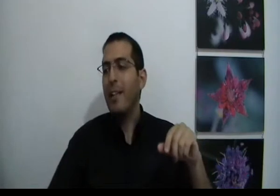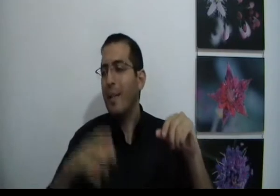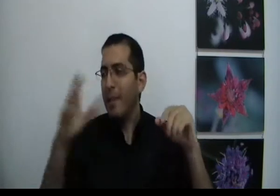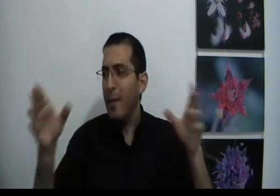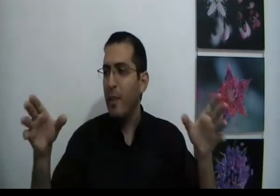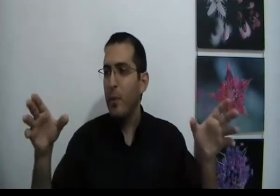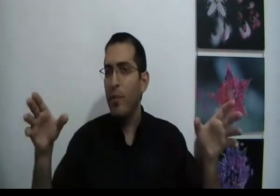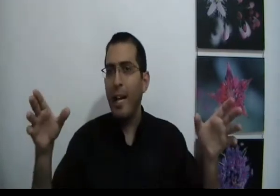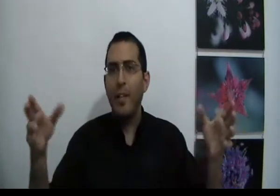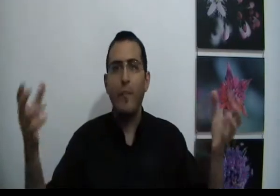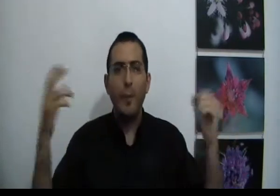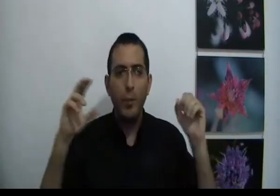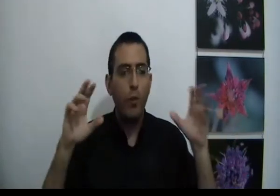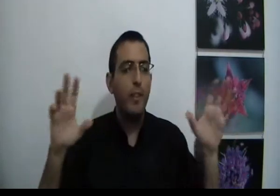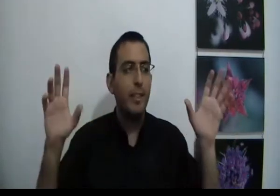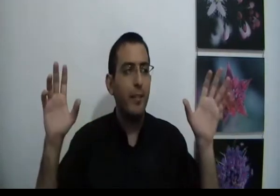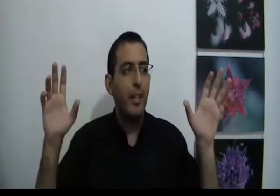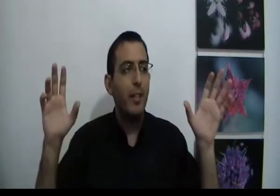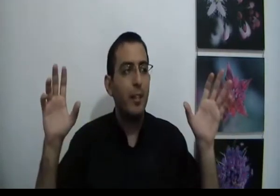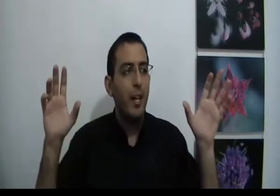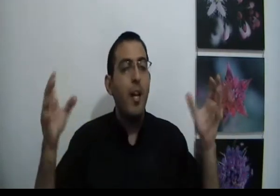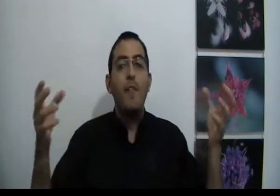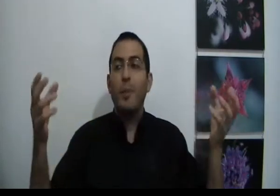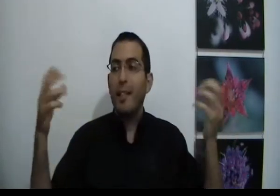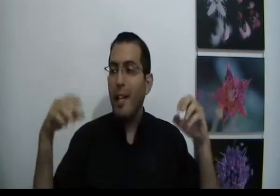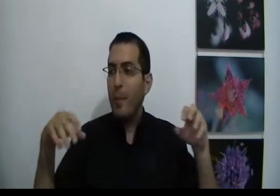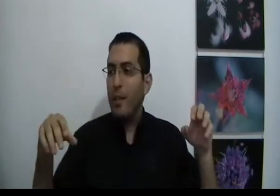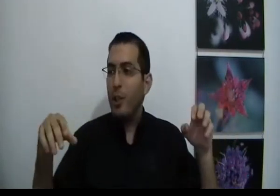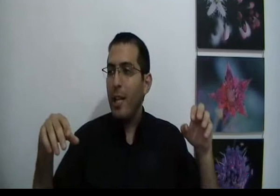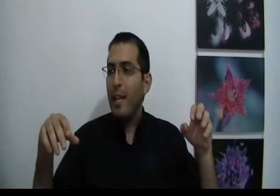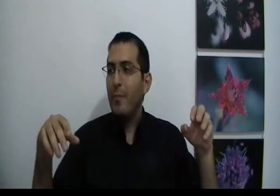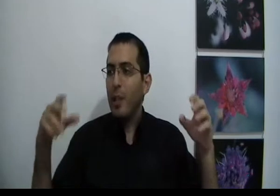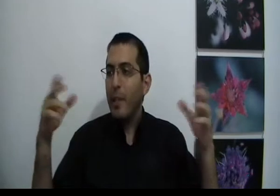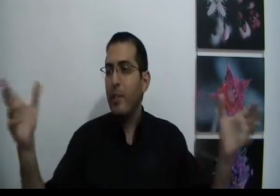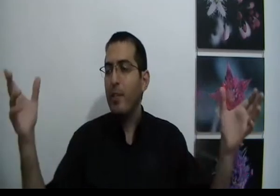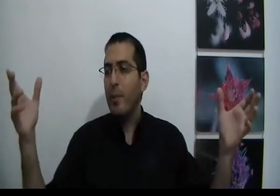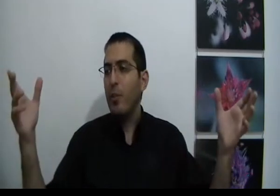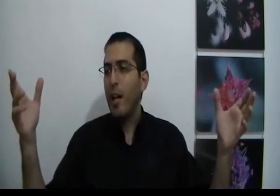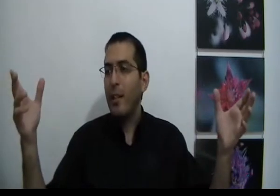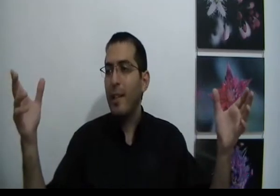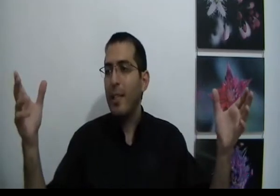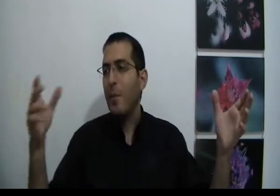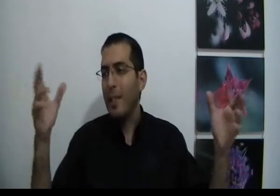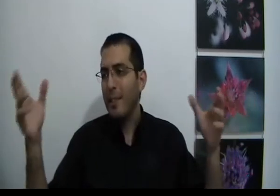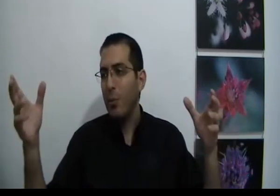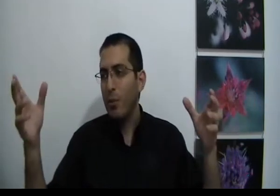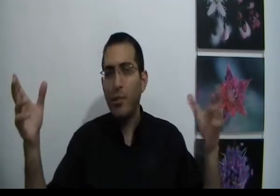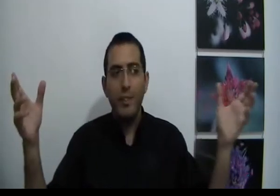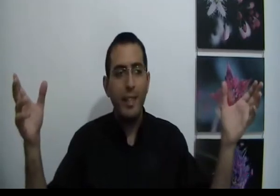האדם עדיין הבדל בין טוב לרע, אבל אף על פיכן הוא חווה את זה כדבר אחד. ובשכל הפרטי של האדם שם יש הבדל בטוב לרקי שם האדם אומר זה טוב וזה